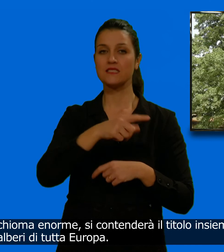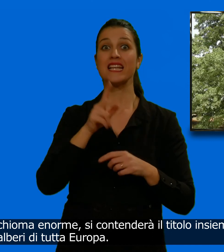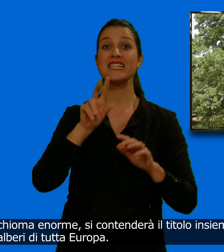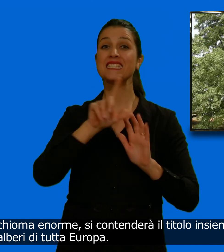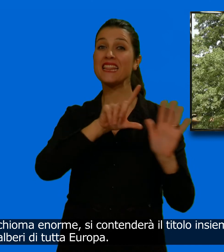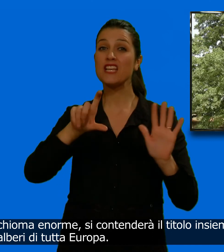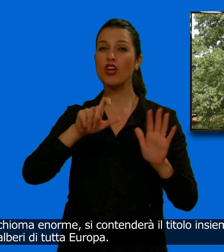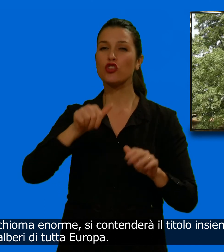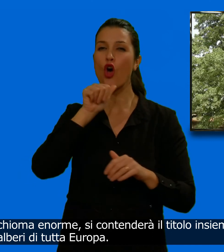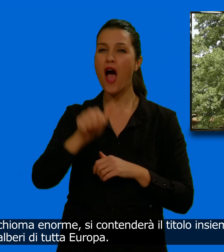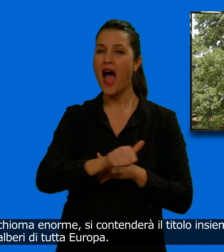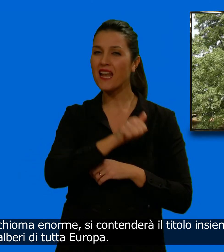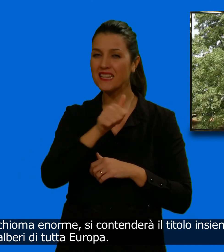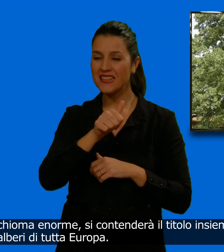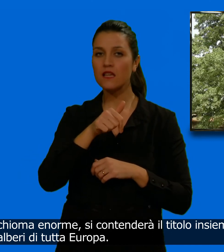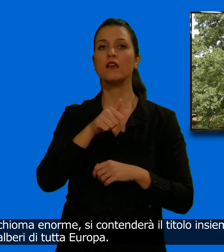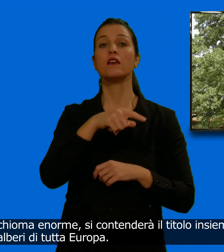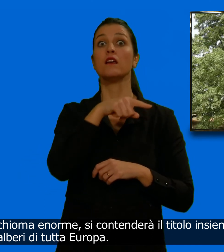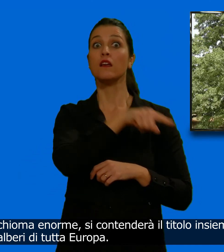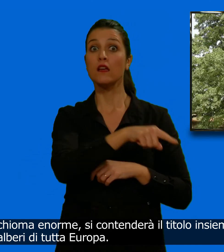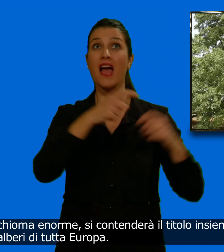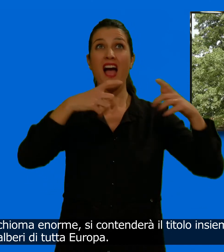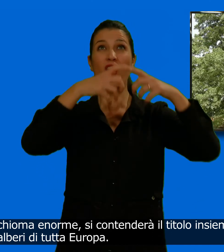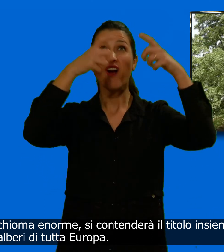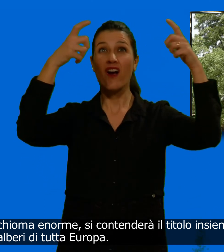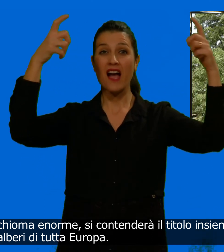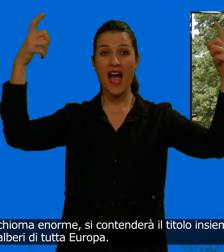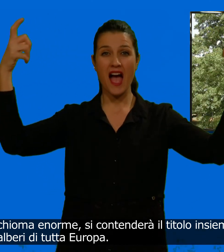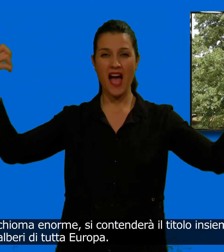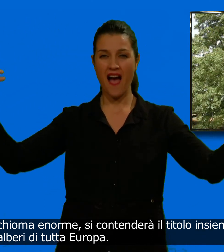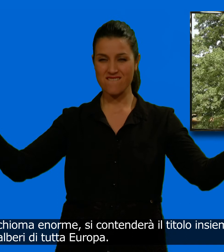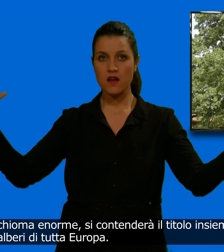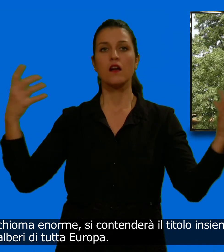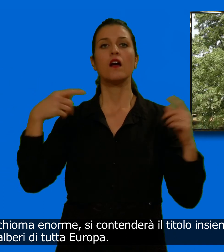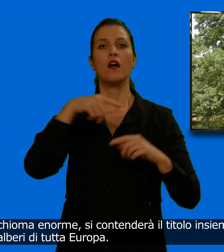si contenderà il titolo insieme ad altri 15 bellissimi alberi di tutta Europa.